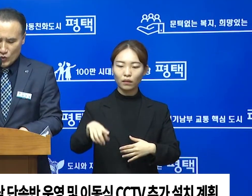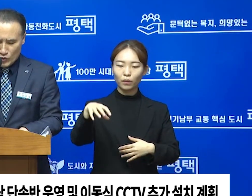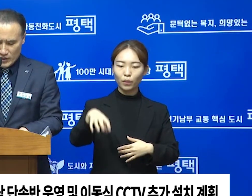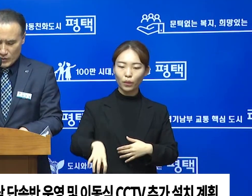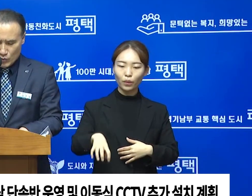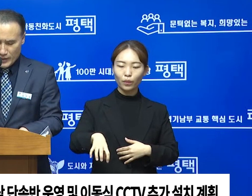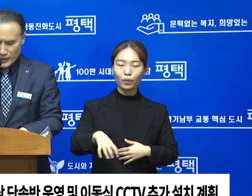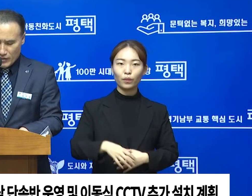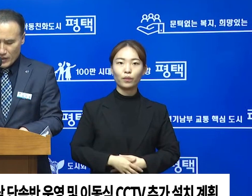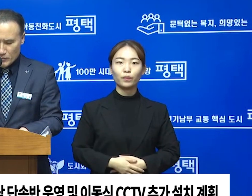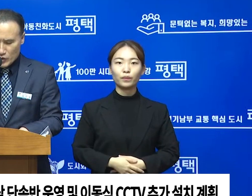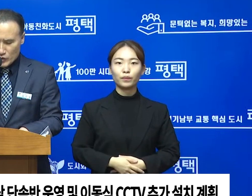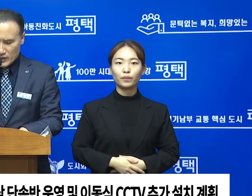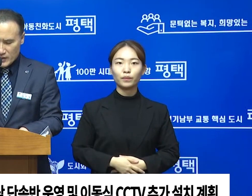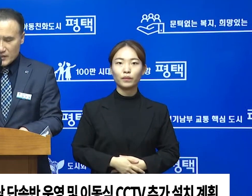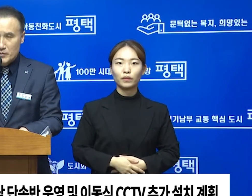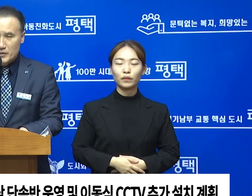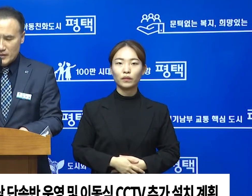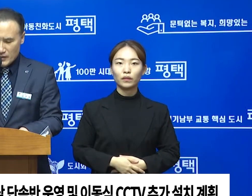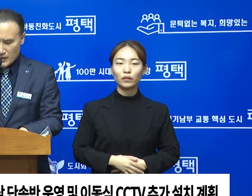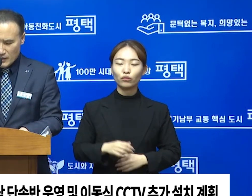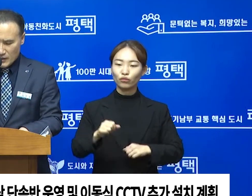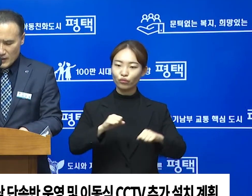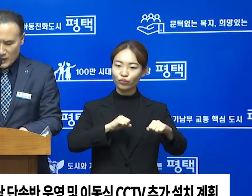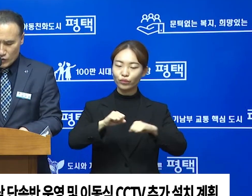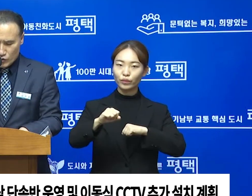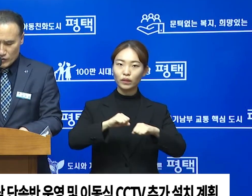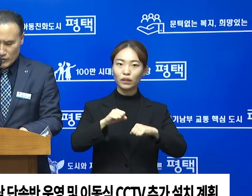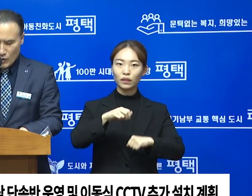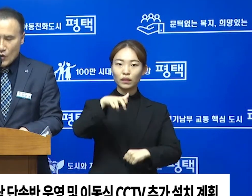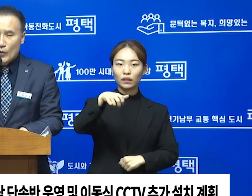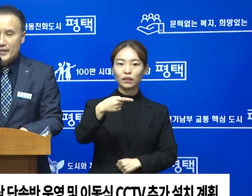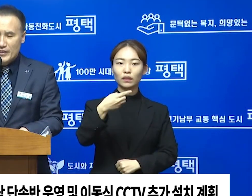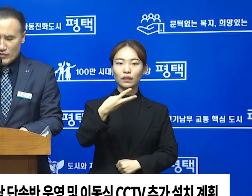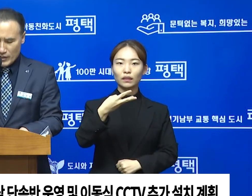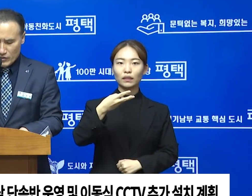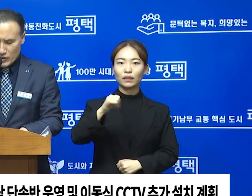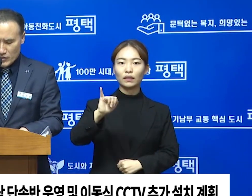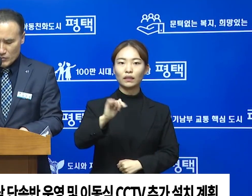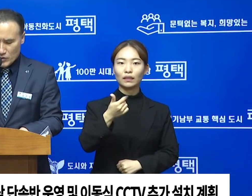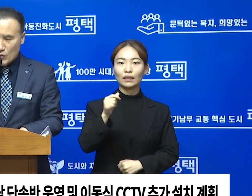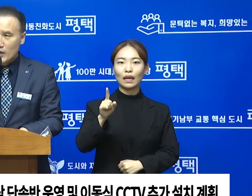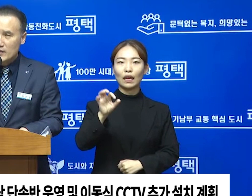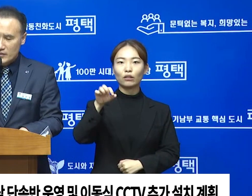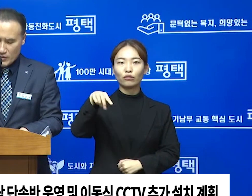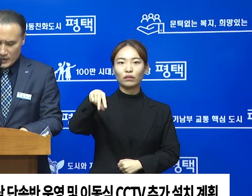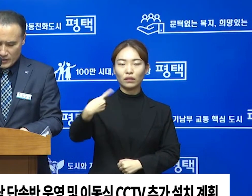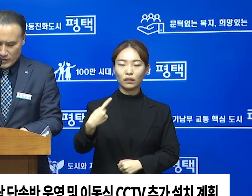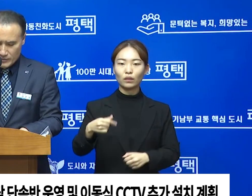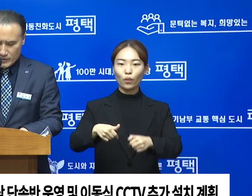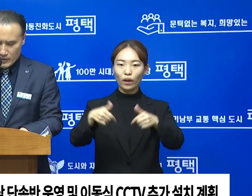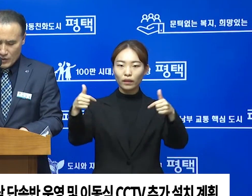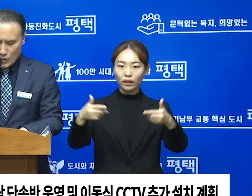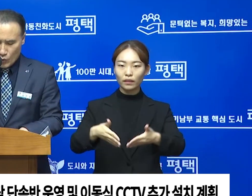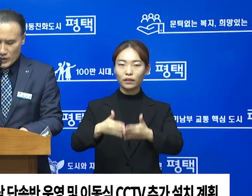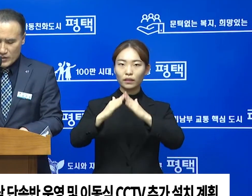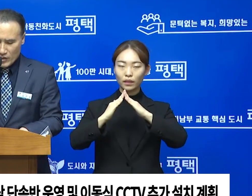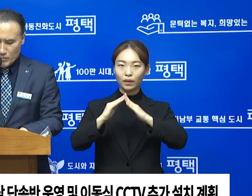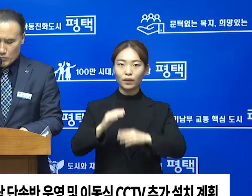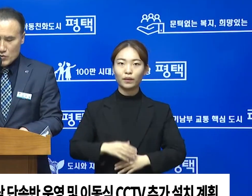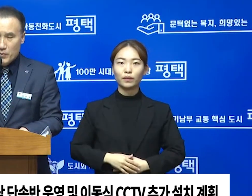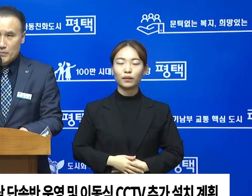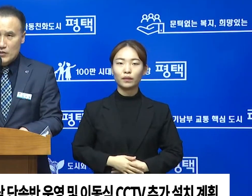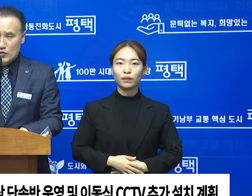쓰레기 불법 행위 근절을 위해 전담 단속반을 운영하고 이동식 CCTV 등을 추가 설치해 단속을